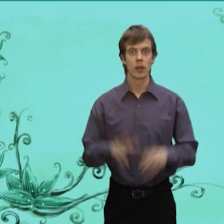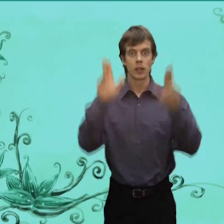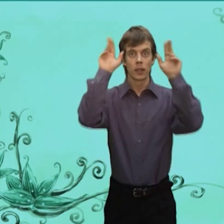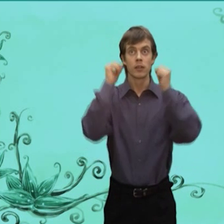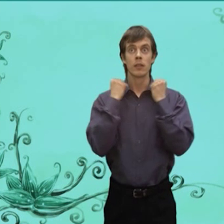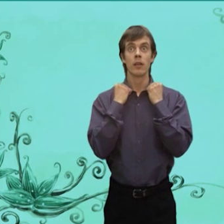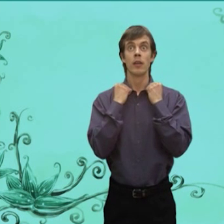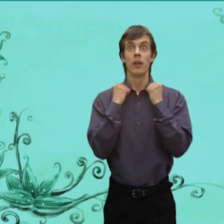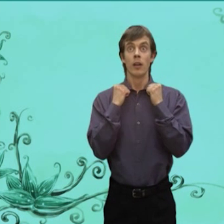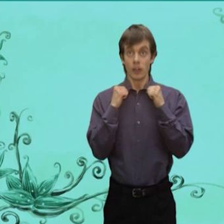Заяц